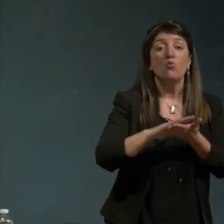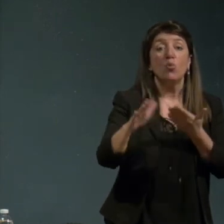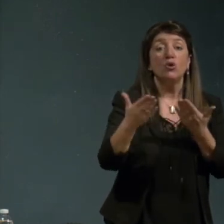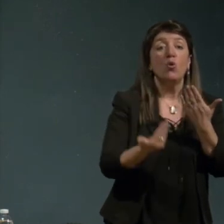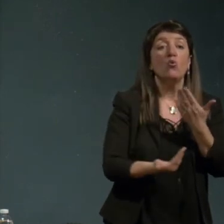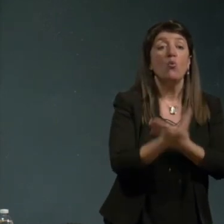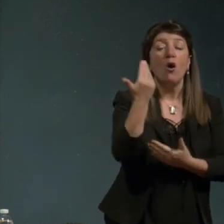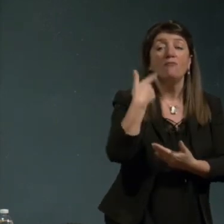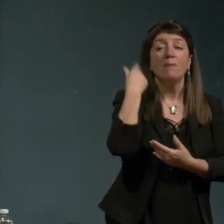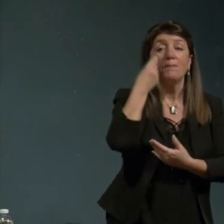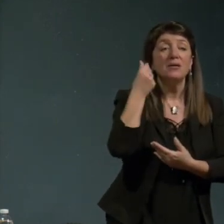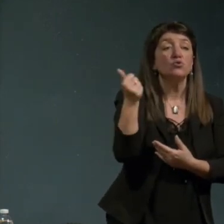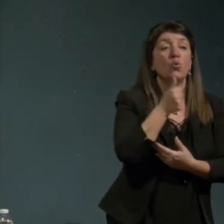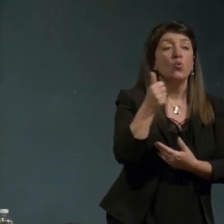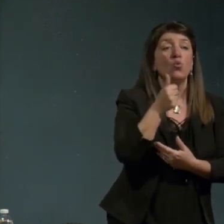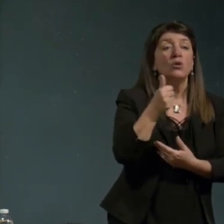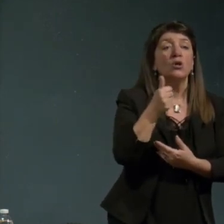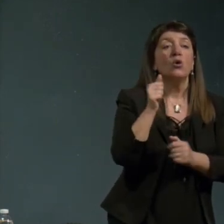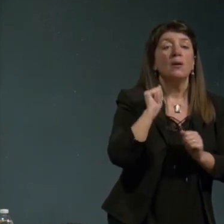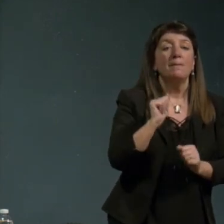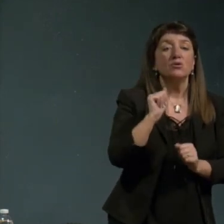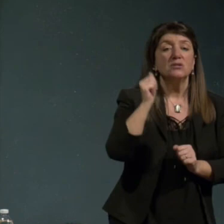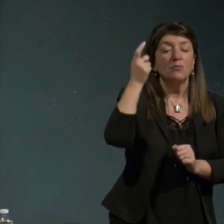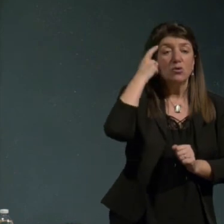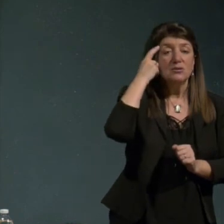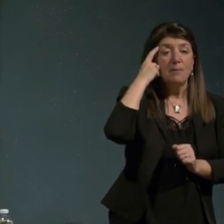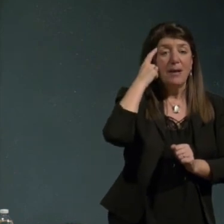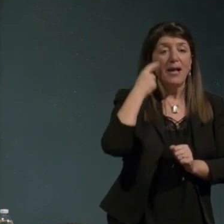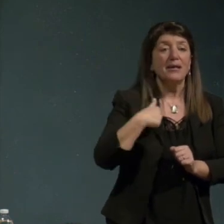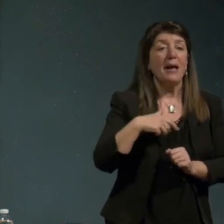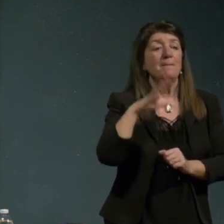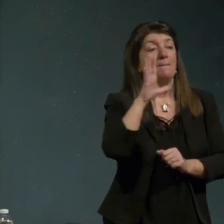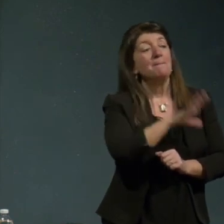il dell'Eros